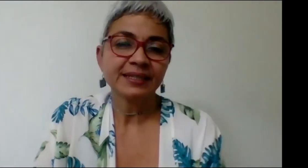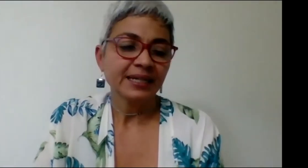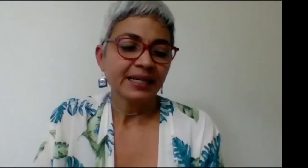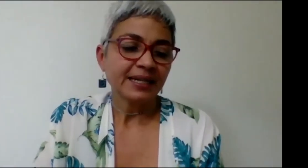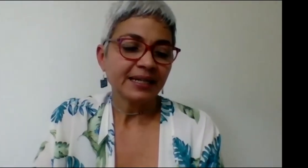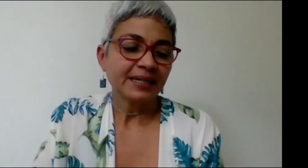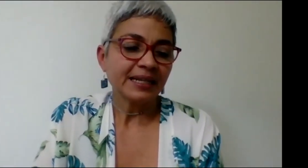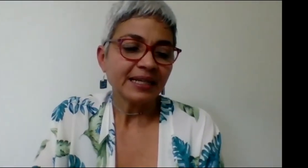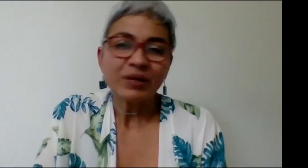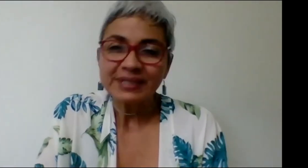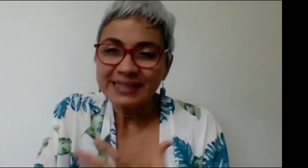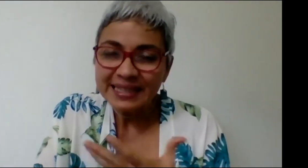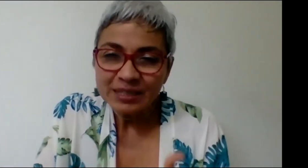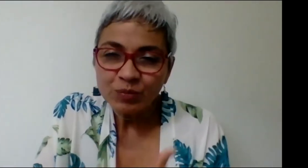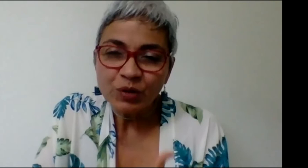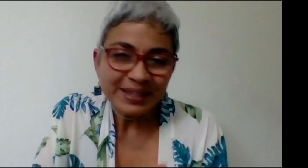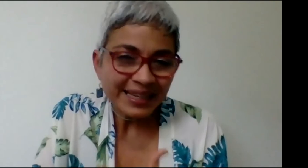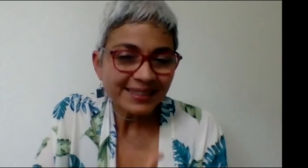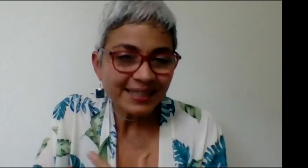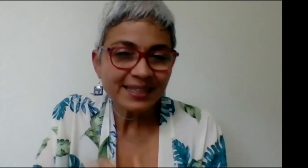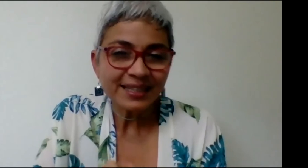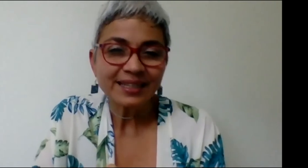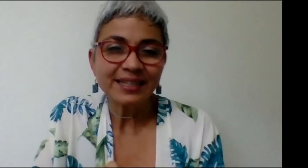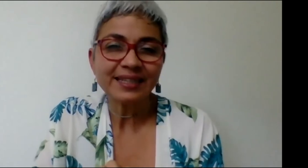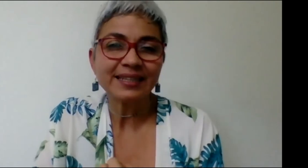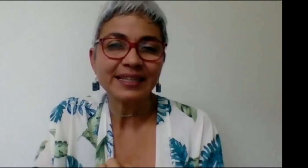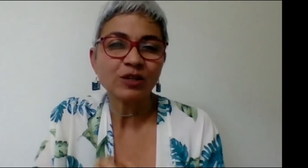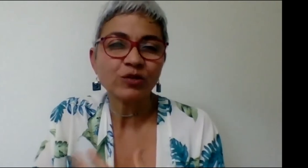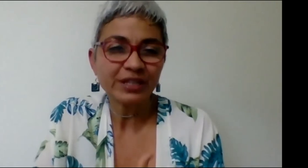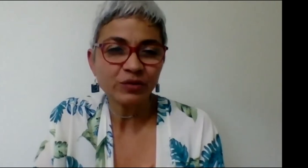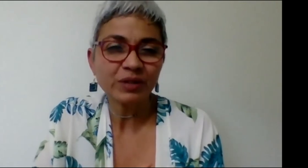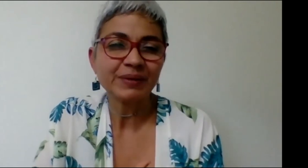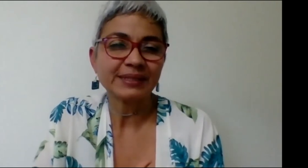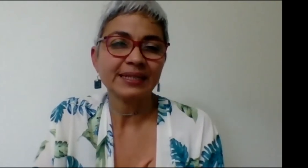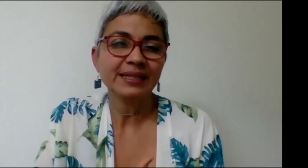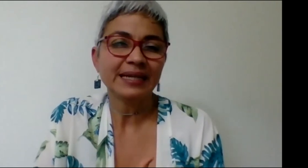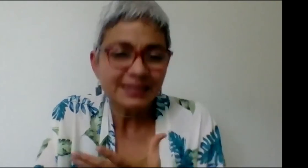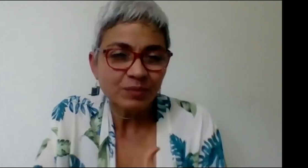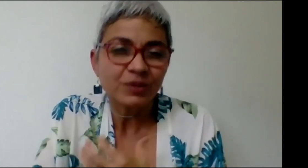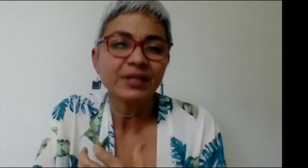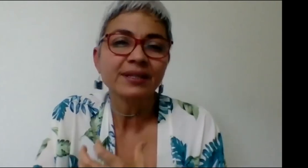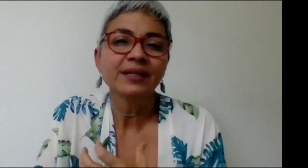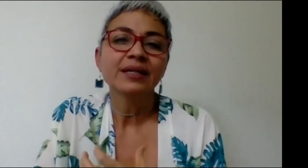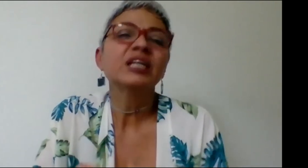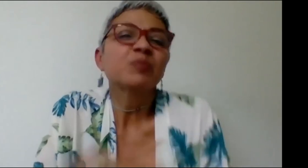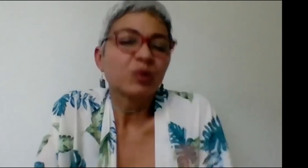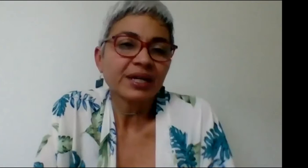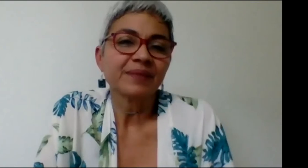la lengua de enseñanza es importante en el contexto de la universidad es importante y por qué